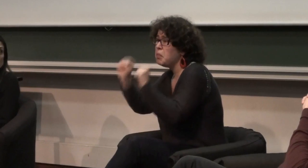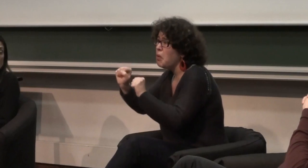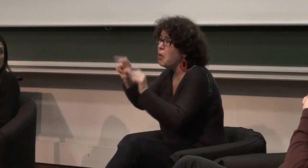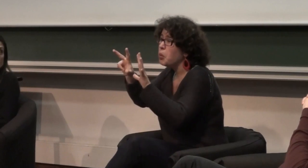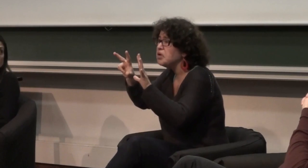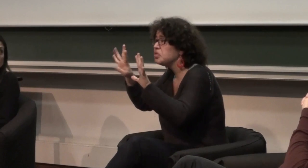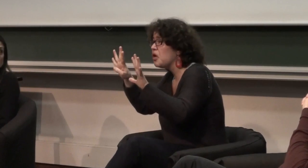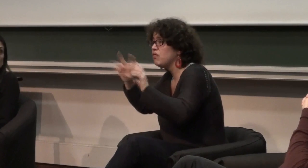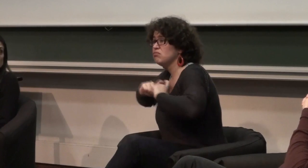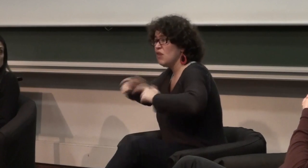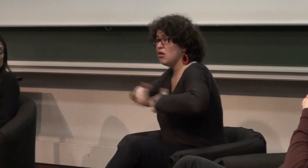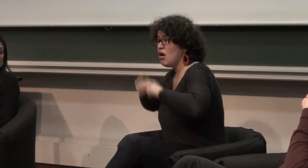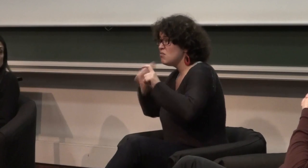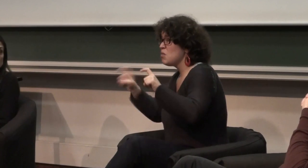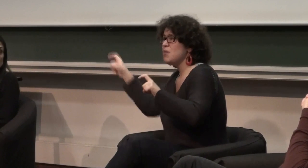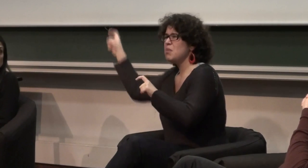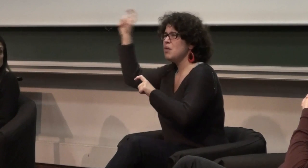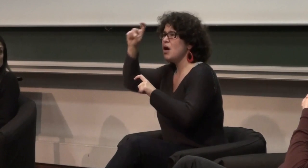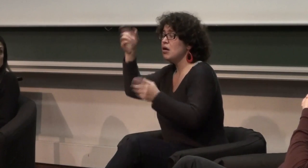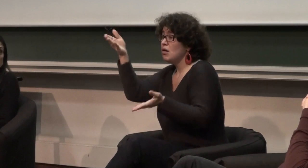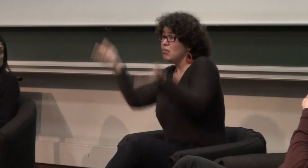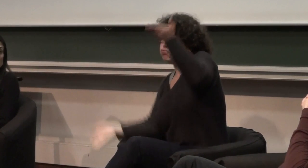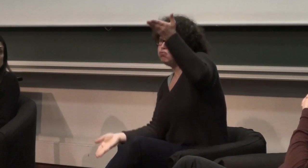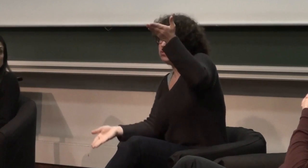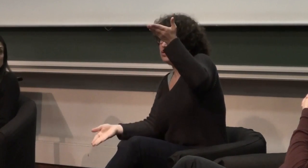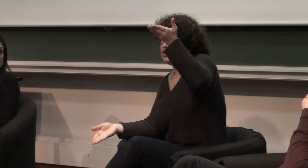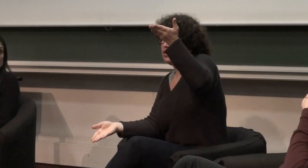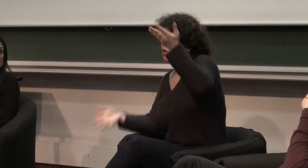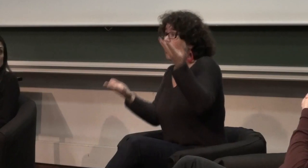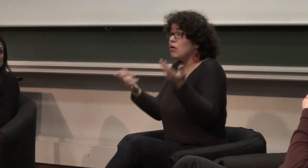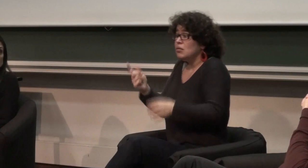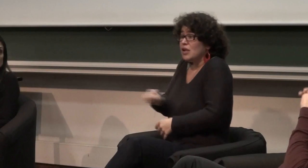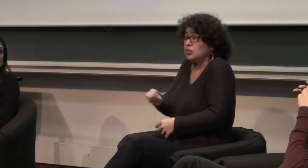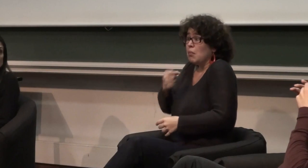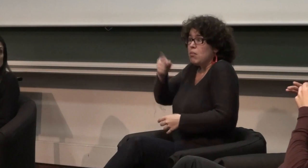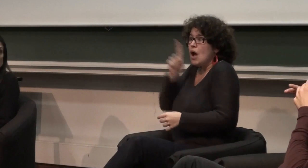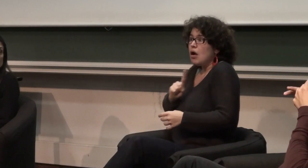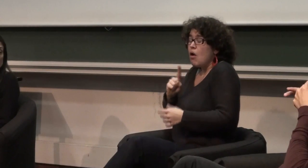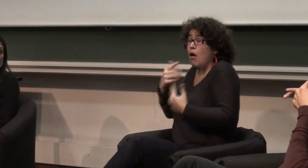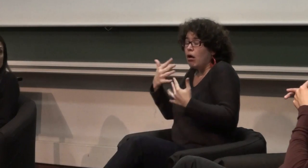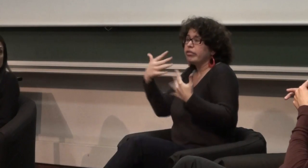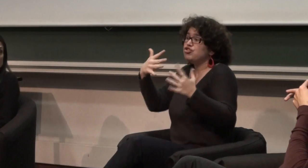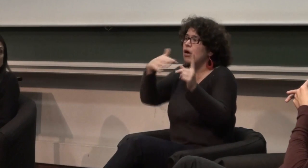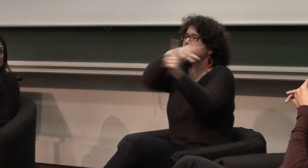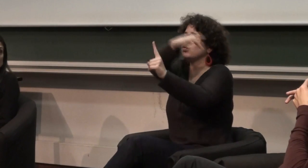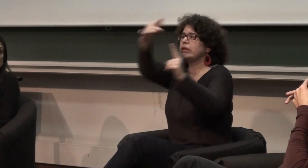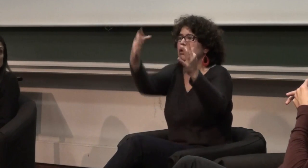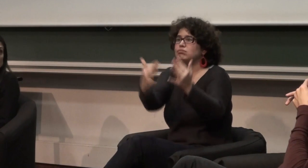toute leur scolarité en langue des signes en France il y a très très peu d'écoles qui enseignent en langue des signes il y en a